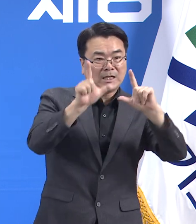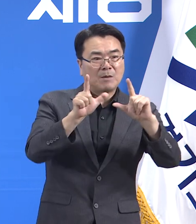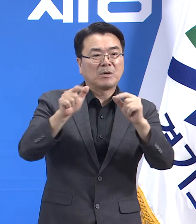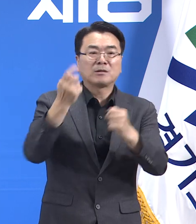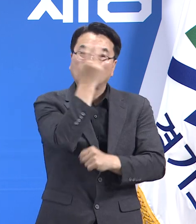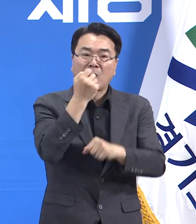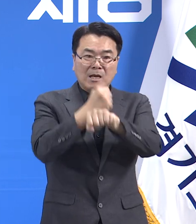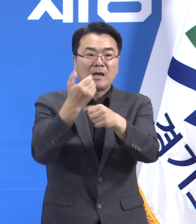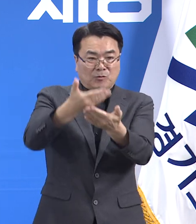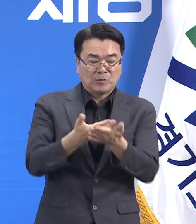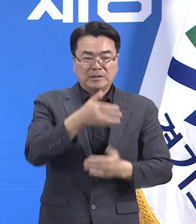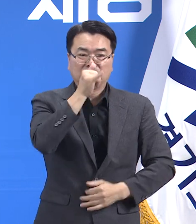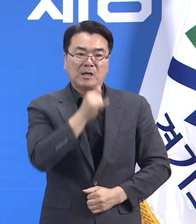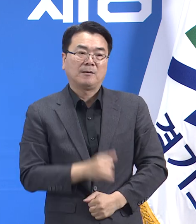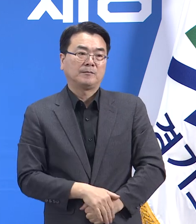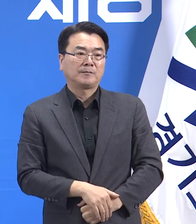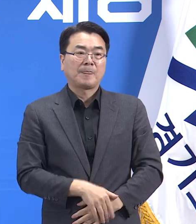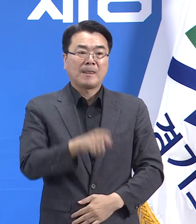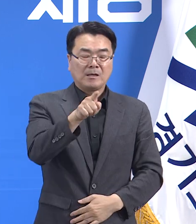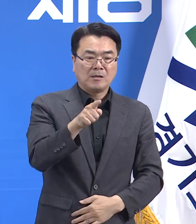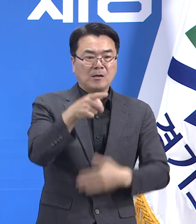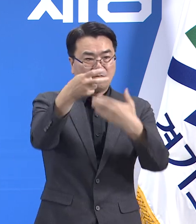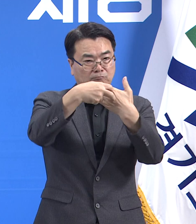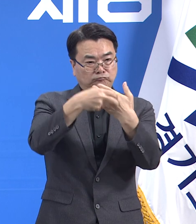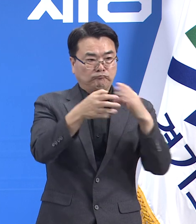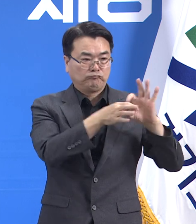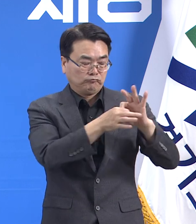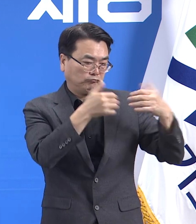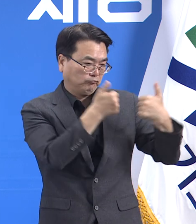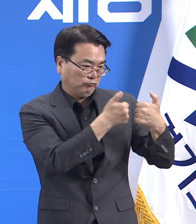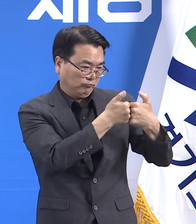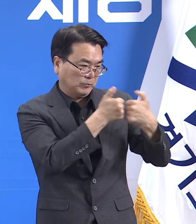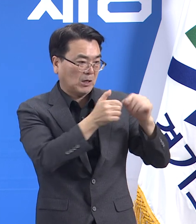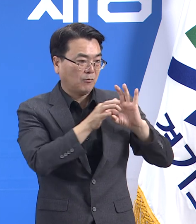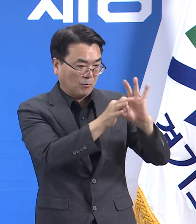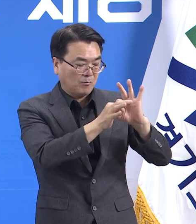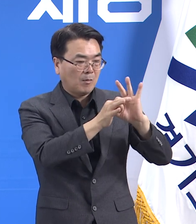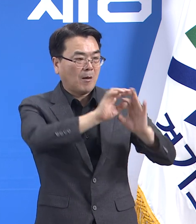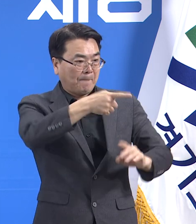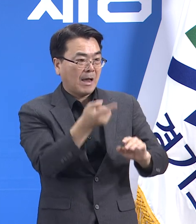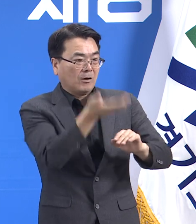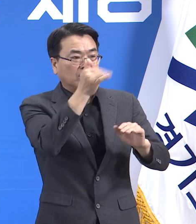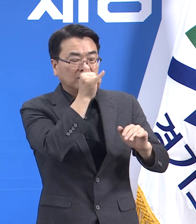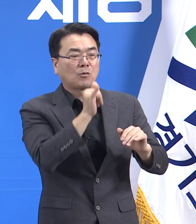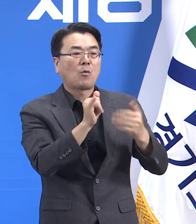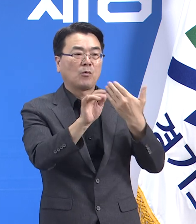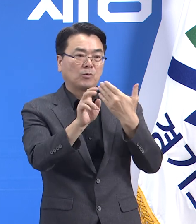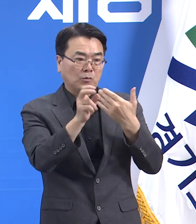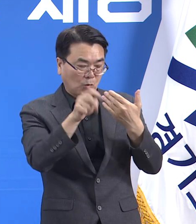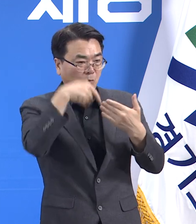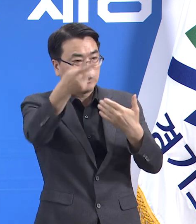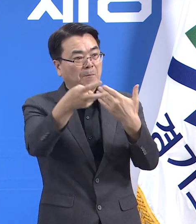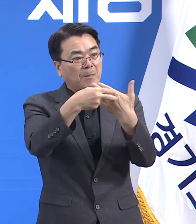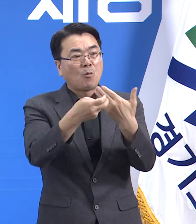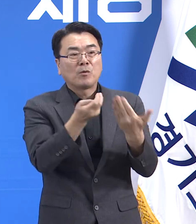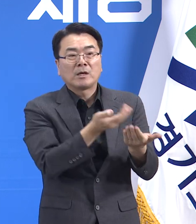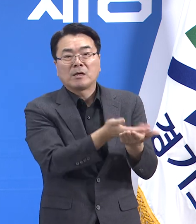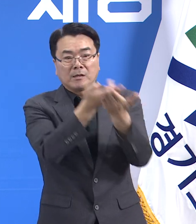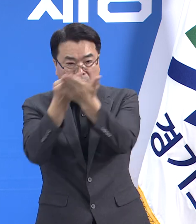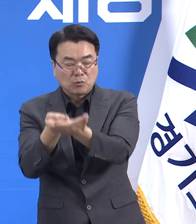자가치료 이용자가 진행한 의료진 상당 건수는 149건이고 이 중 14명은 의료기관으로 이송되었습니다.